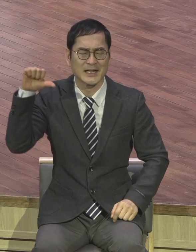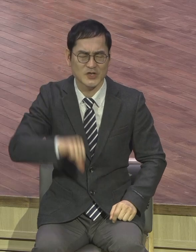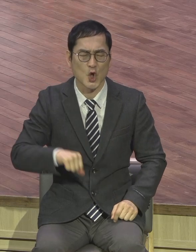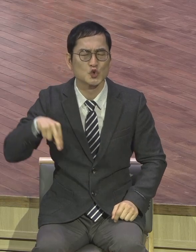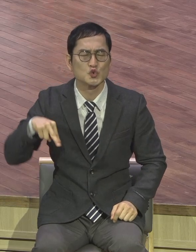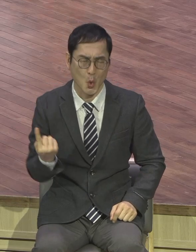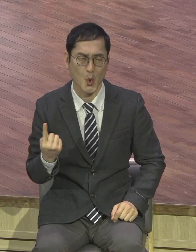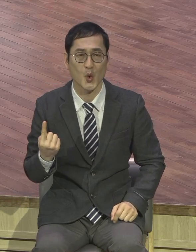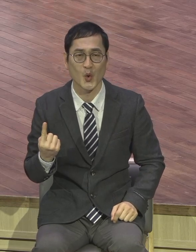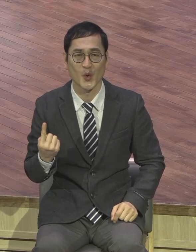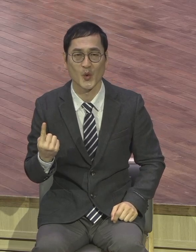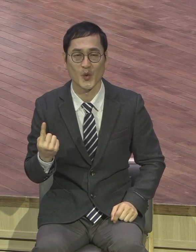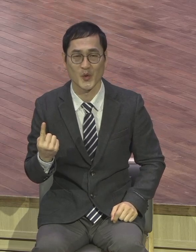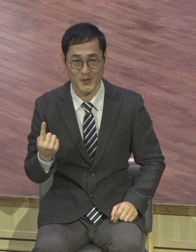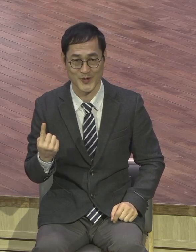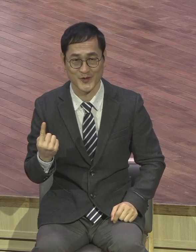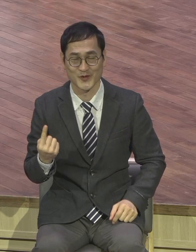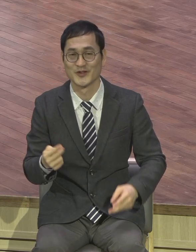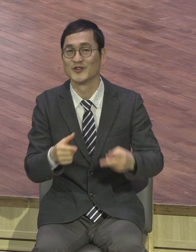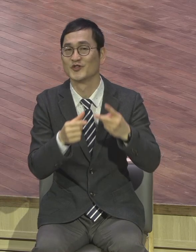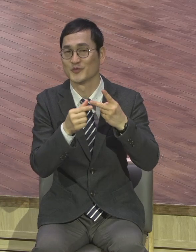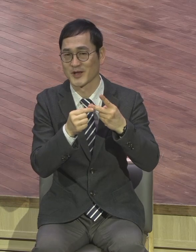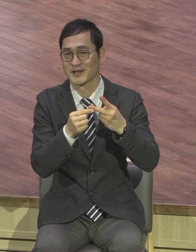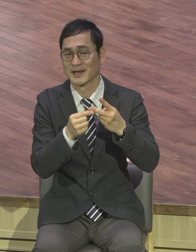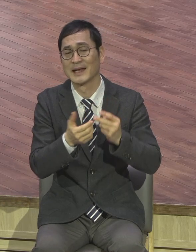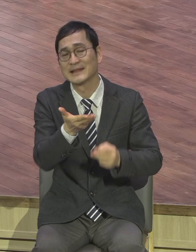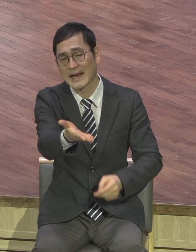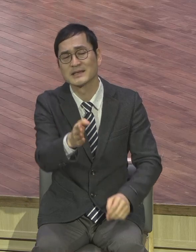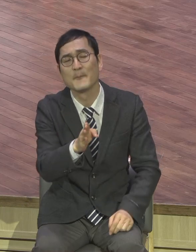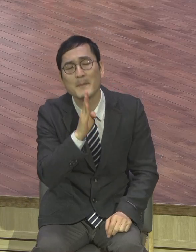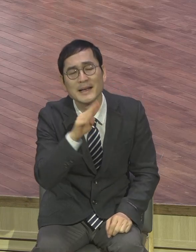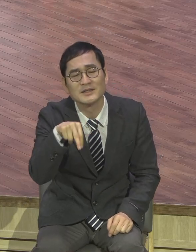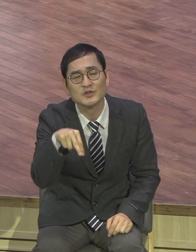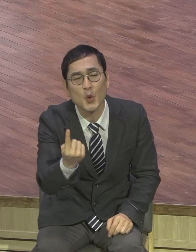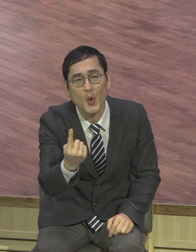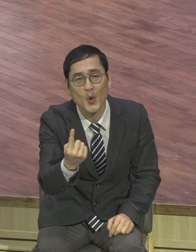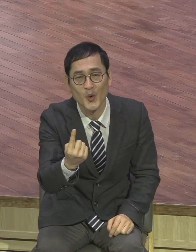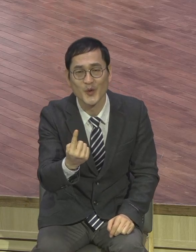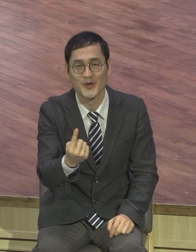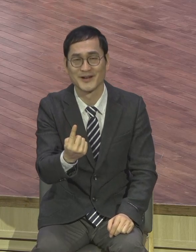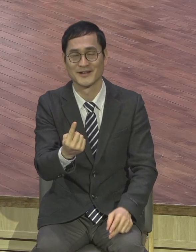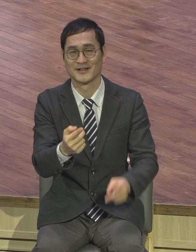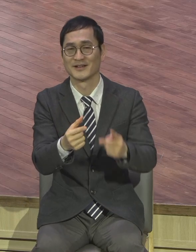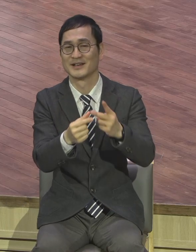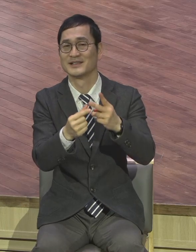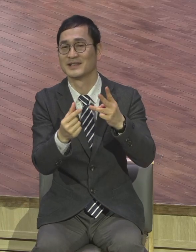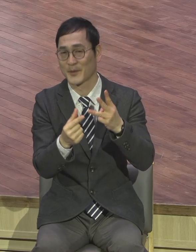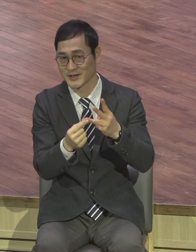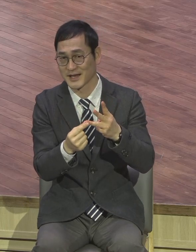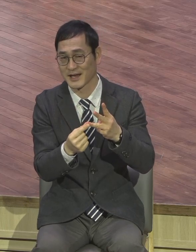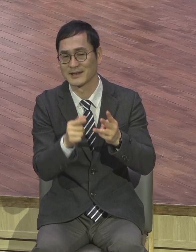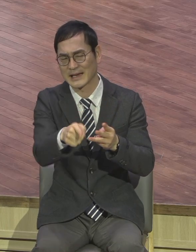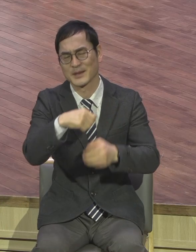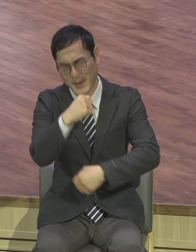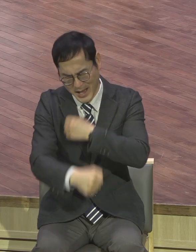졌소. 두 번째 소는 당신이 맞소. 세 번째는 당신 마음대로 하소.